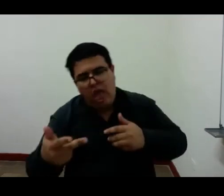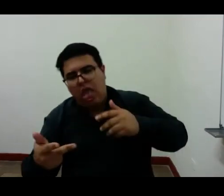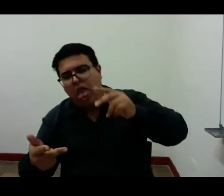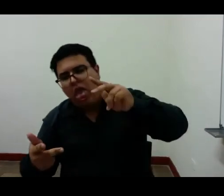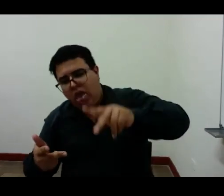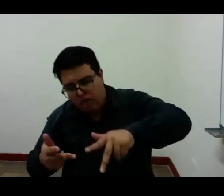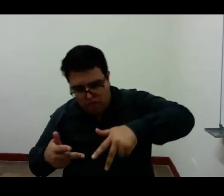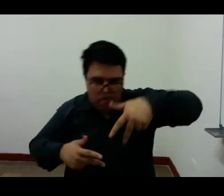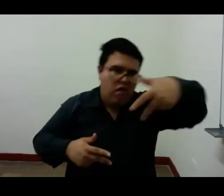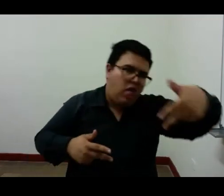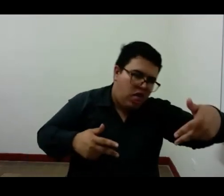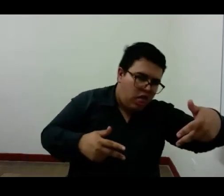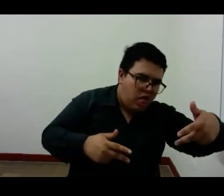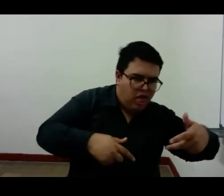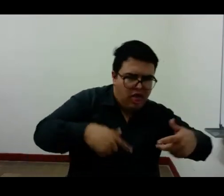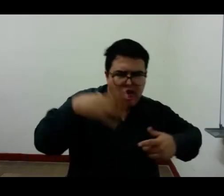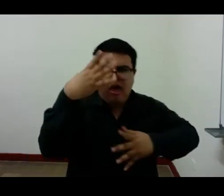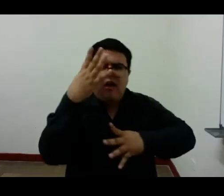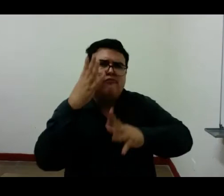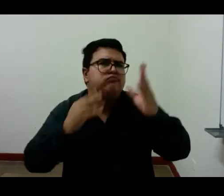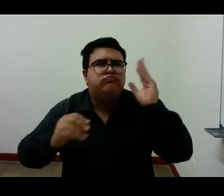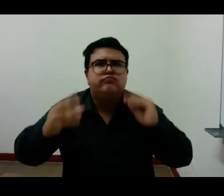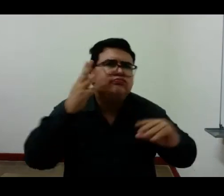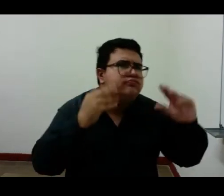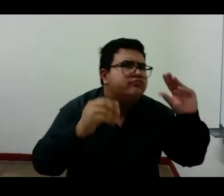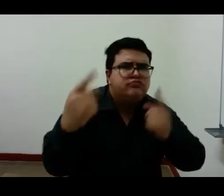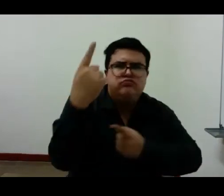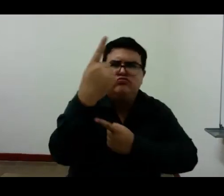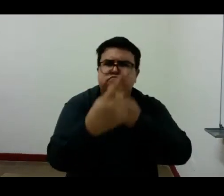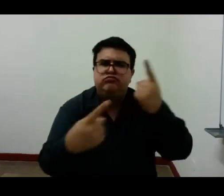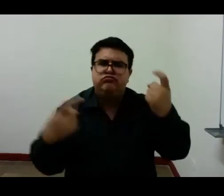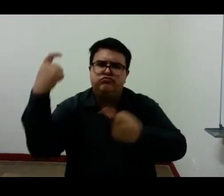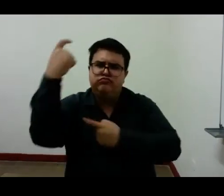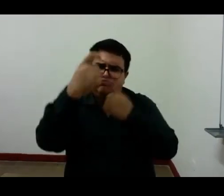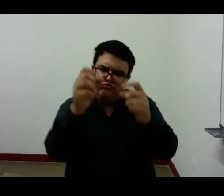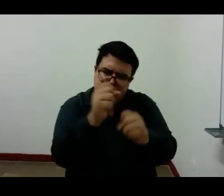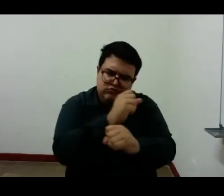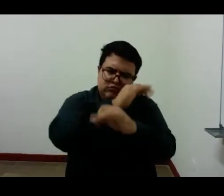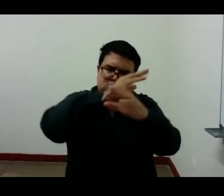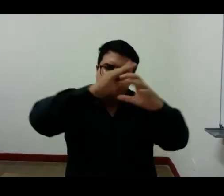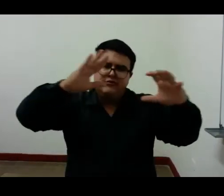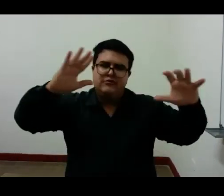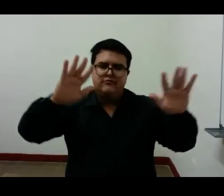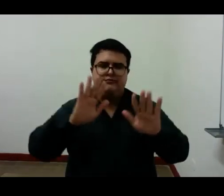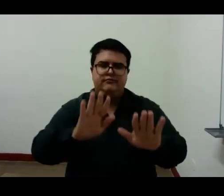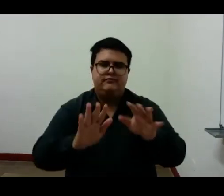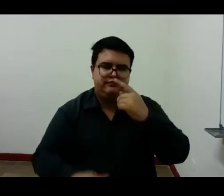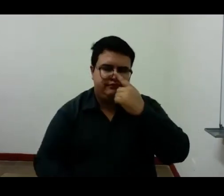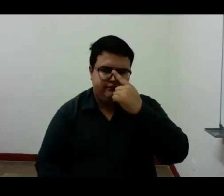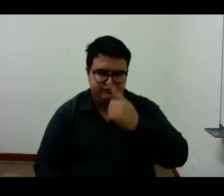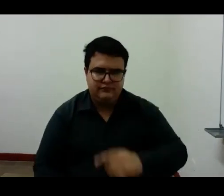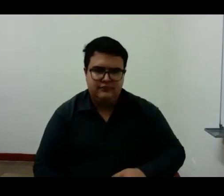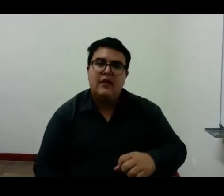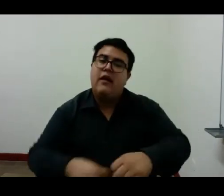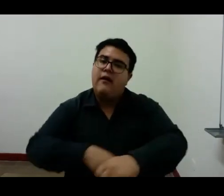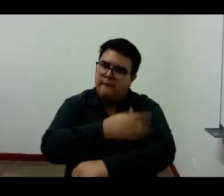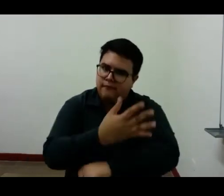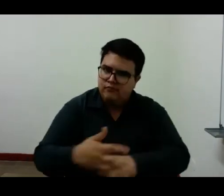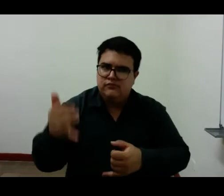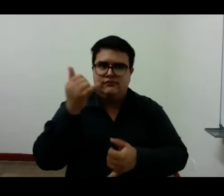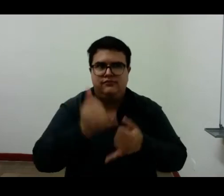experimentando en el camino del sentir como un ciego tosú aquí termina el